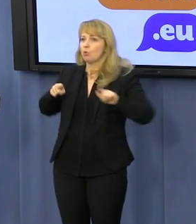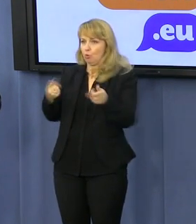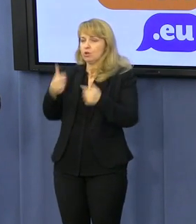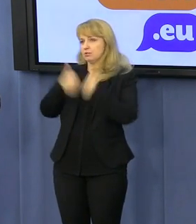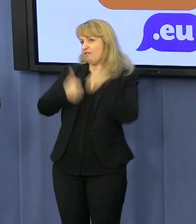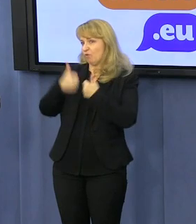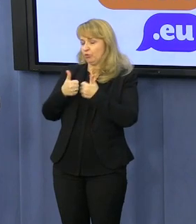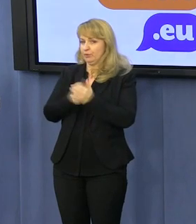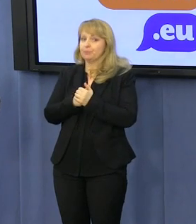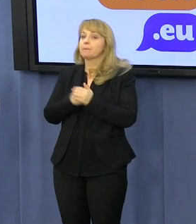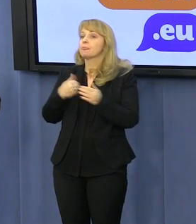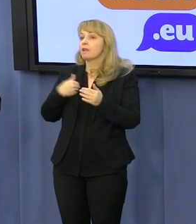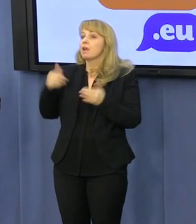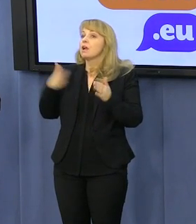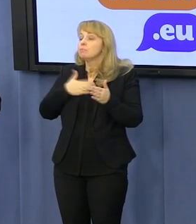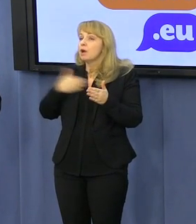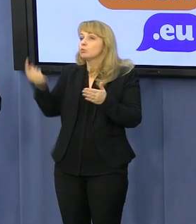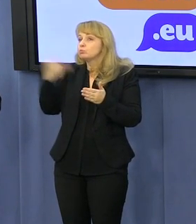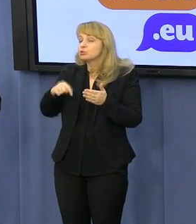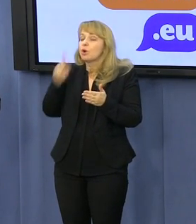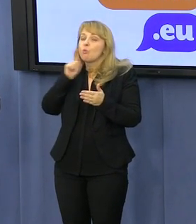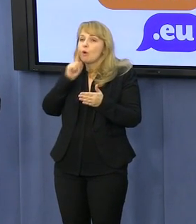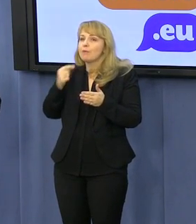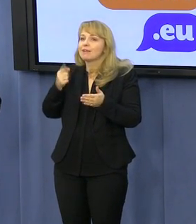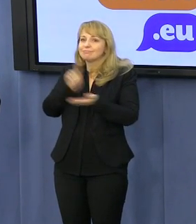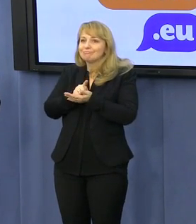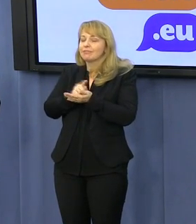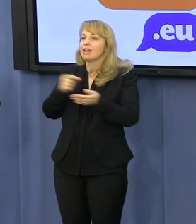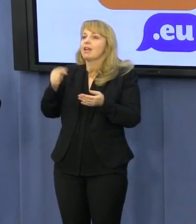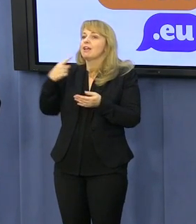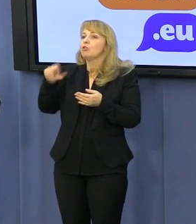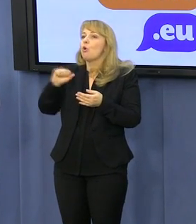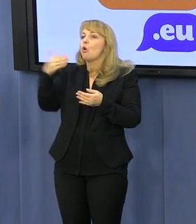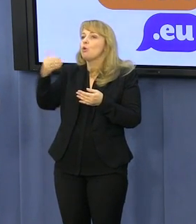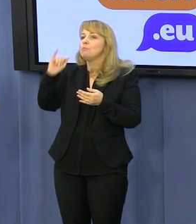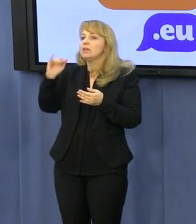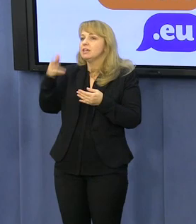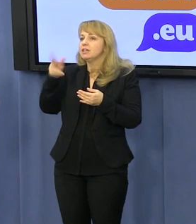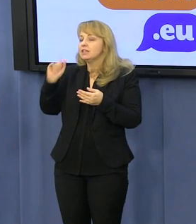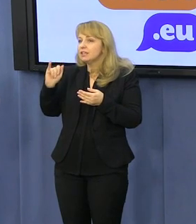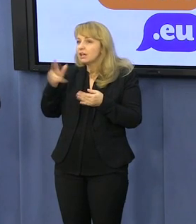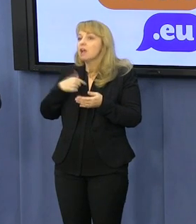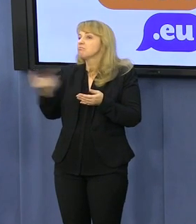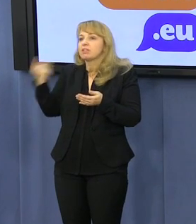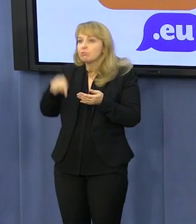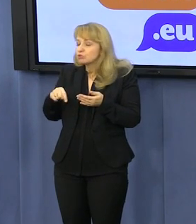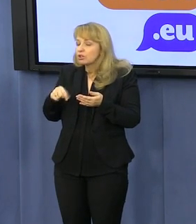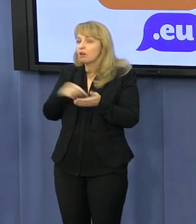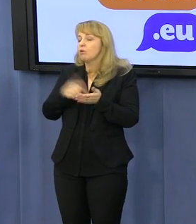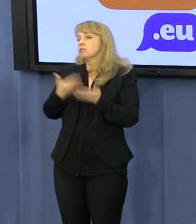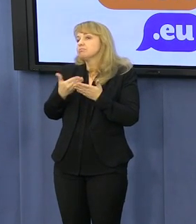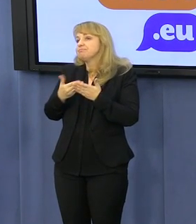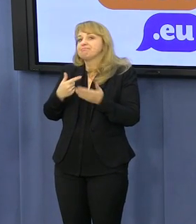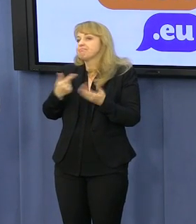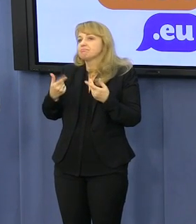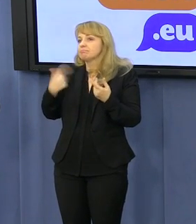miał być tutaj z nami również Dominik, niestety nie jesteśmy upoważnieni z jakich powodów, nie jesteśmy upoważnieni do tego, żeby domówić, ale nie mógł się